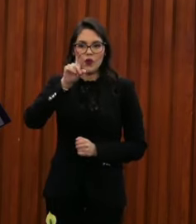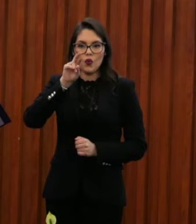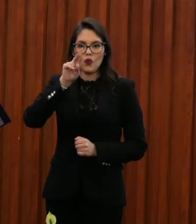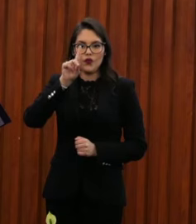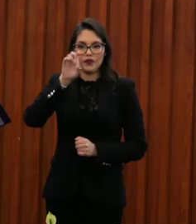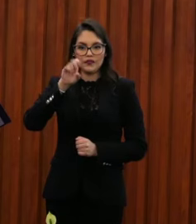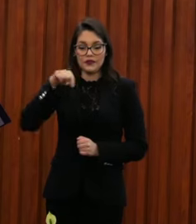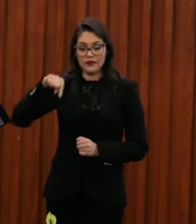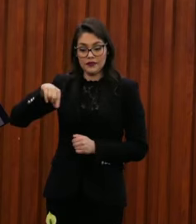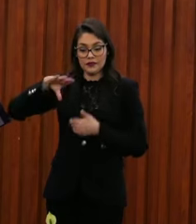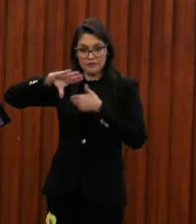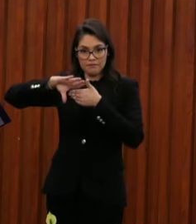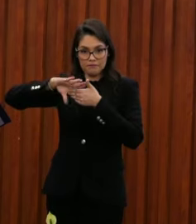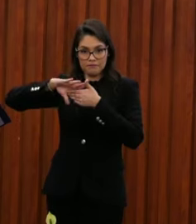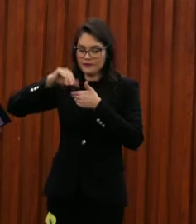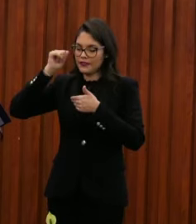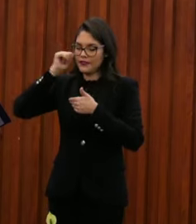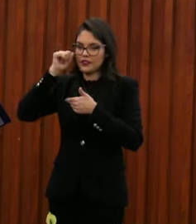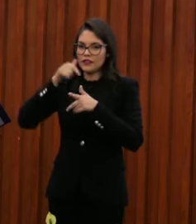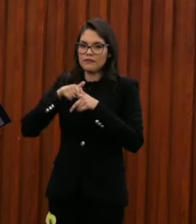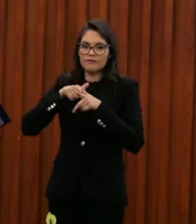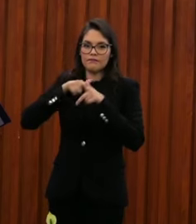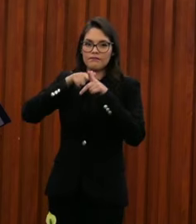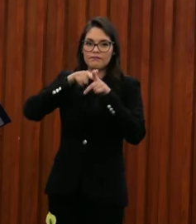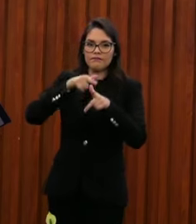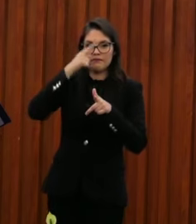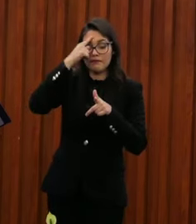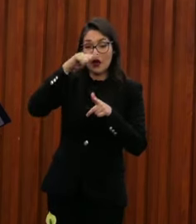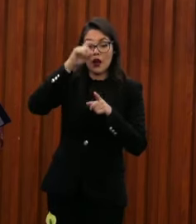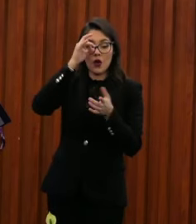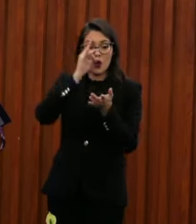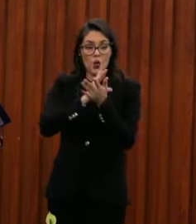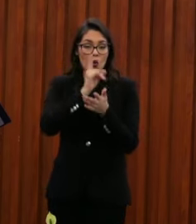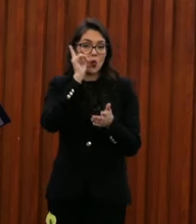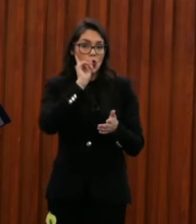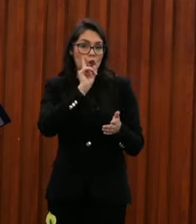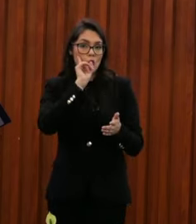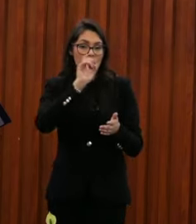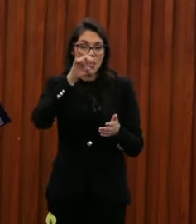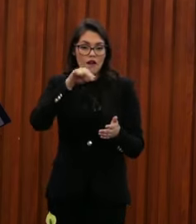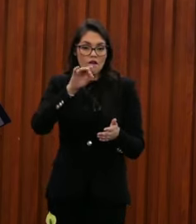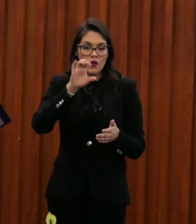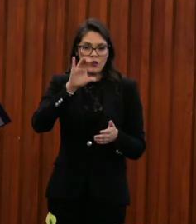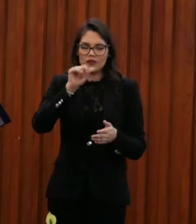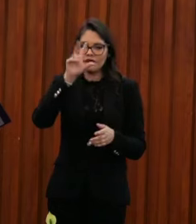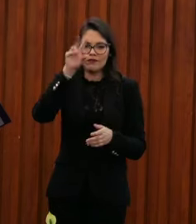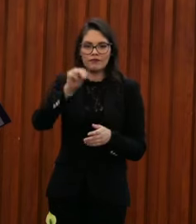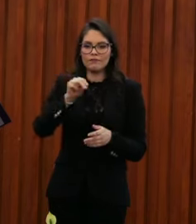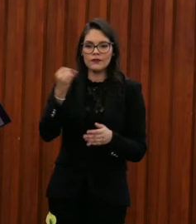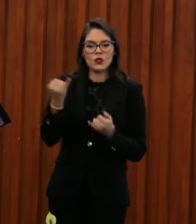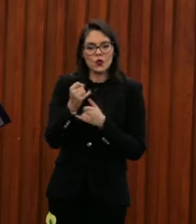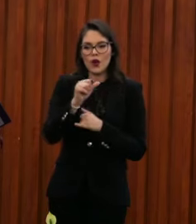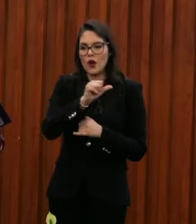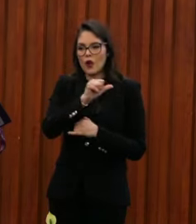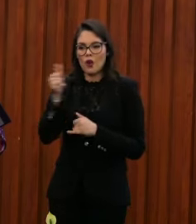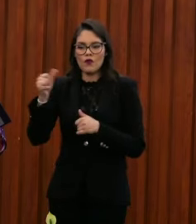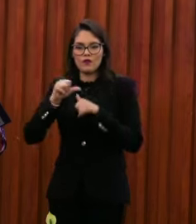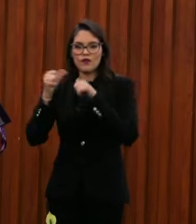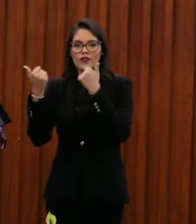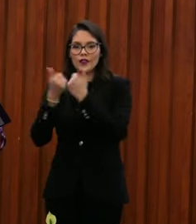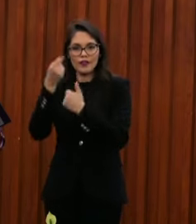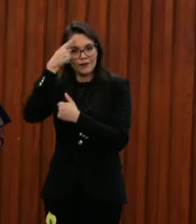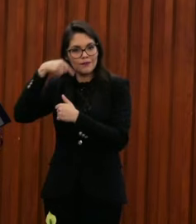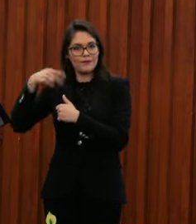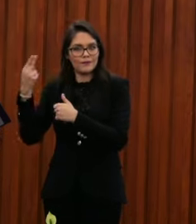no nada más a Mujeres en Frecuencia, sino a los colectivos que lo requieran, en esto que también consideramos y compartimos. Esta